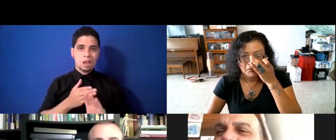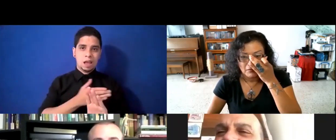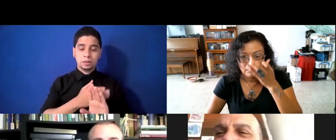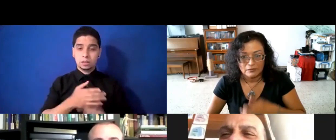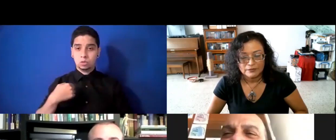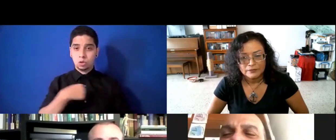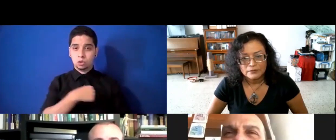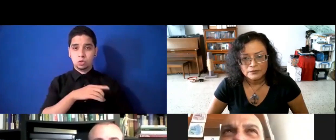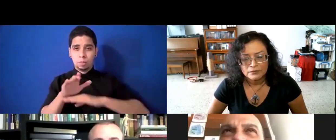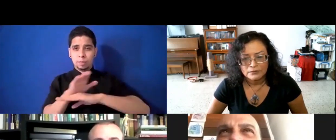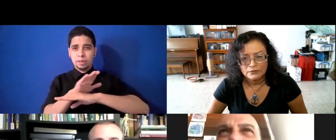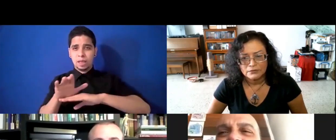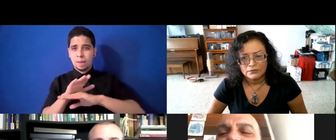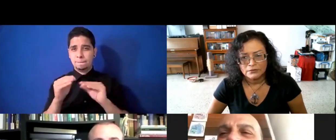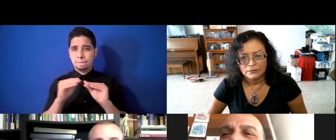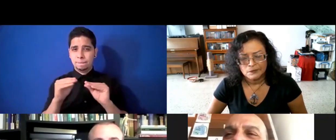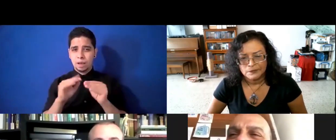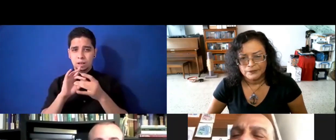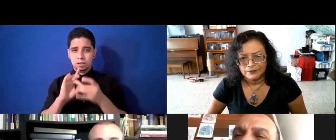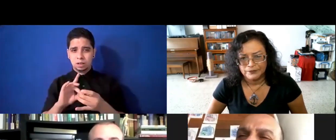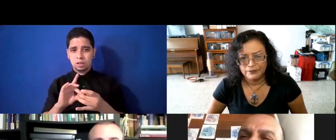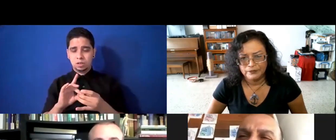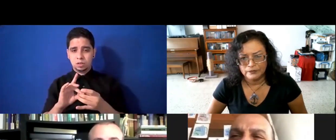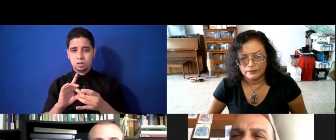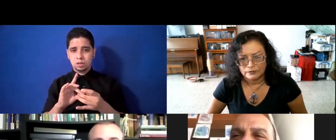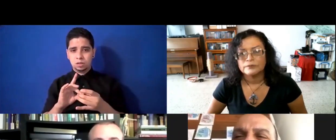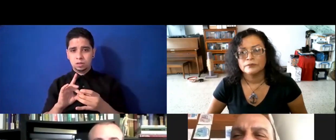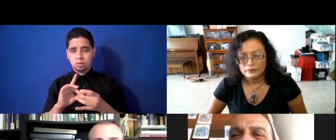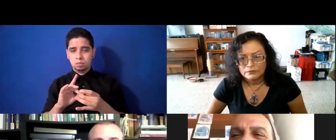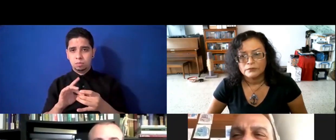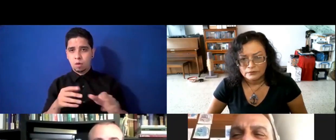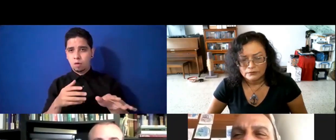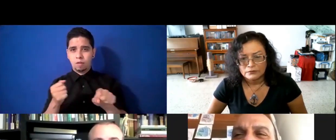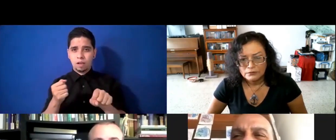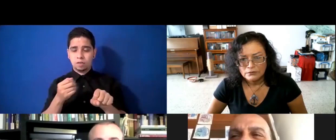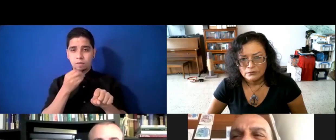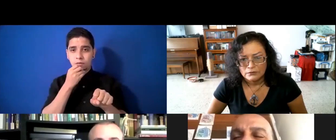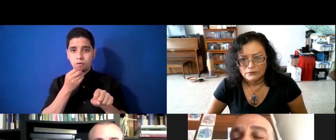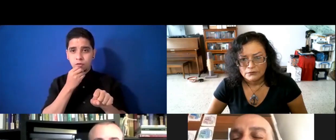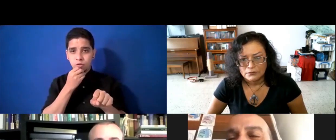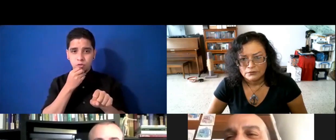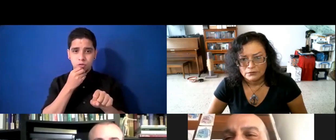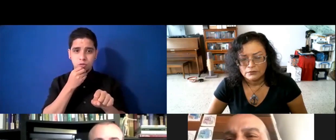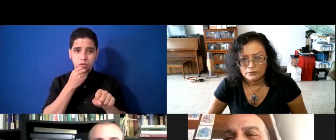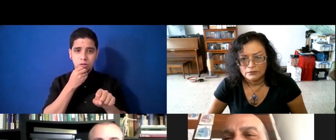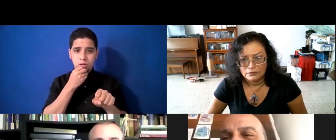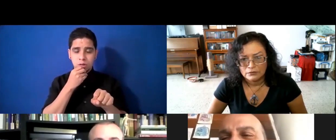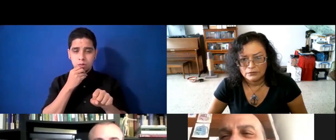enfocado en un tipo de negocio fast food. Comida de calidad, pero en un mediodía